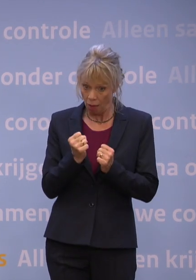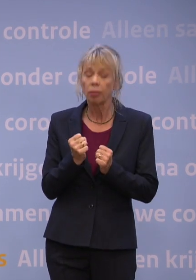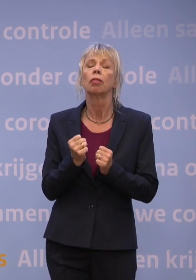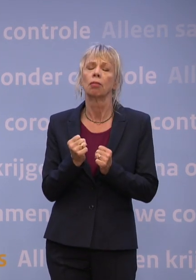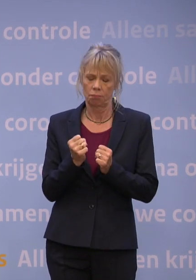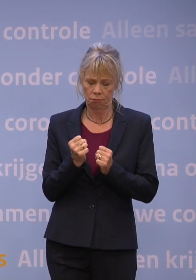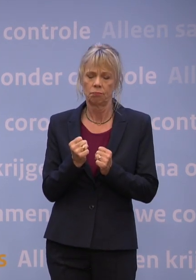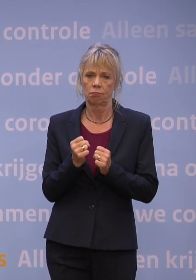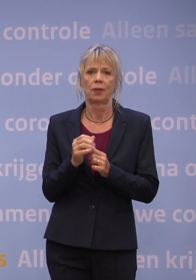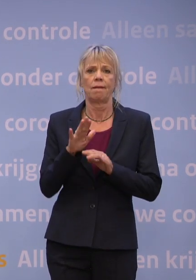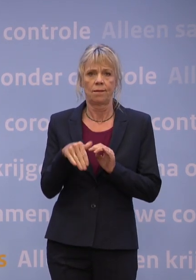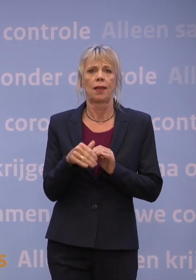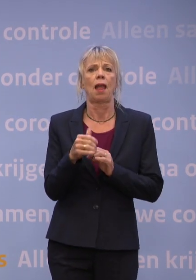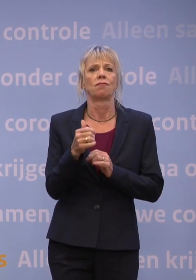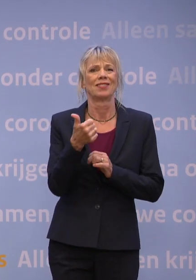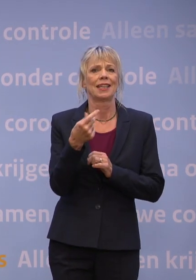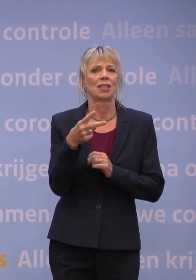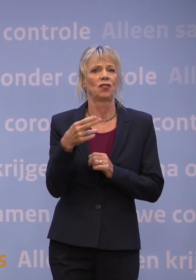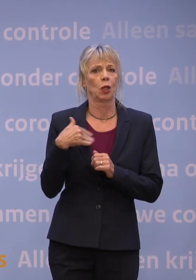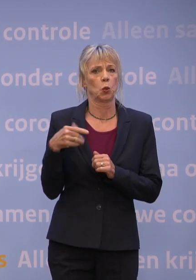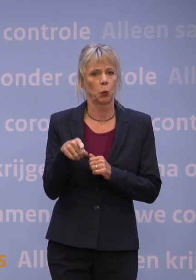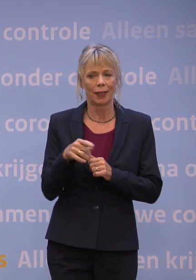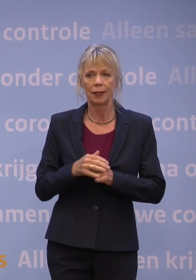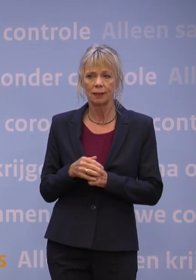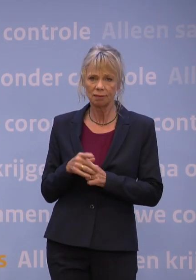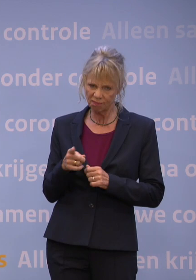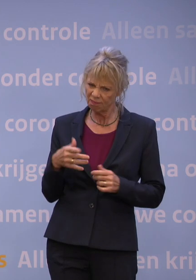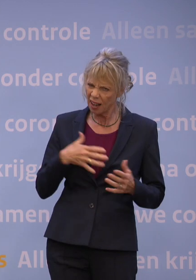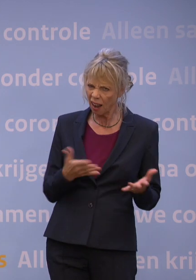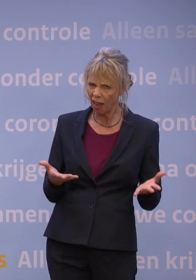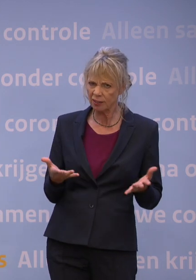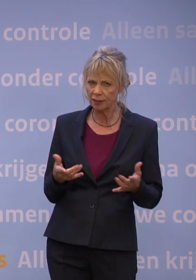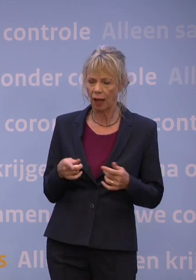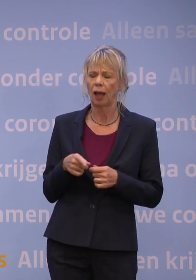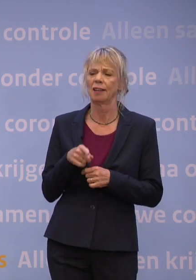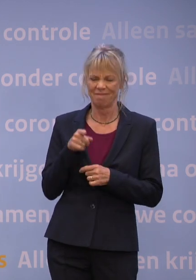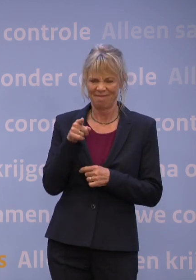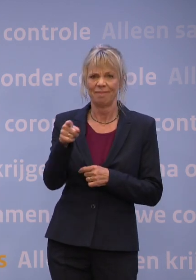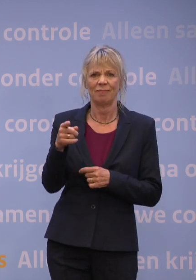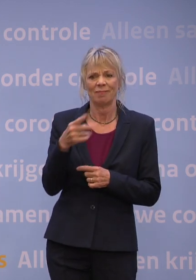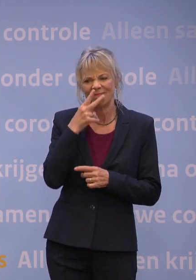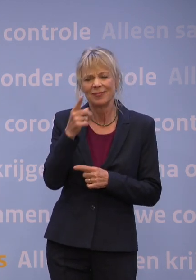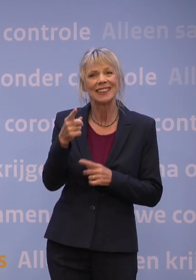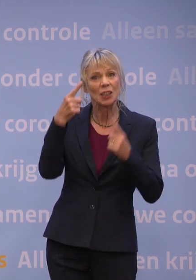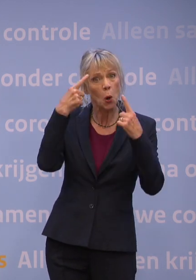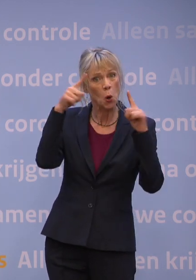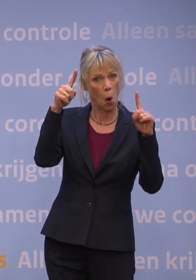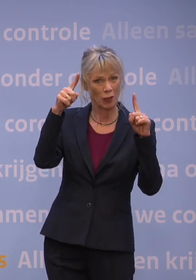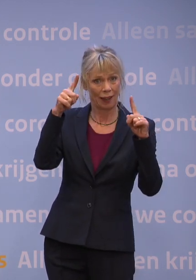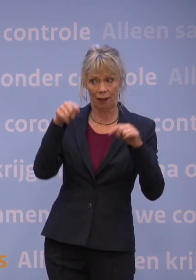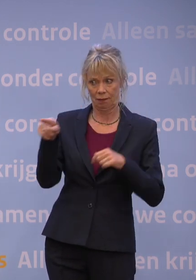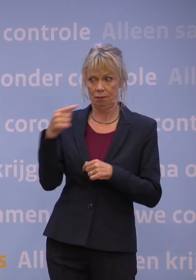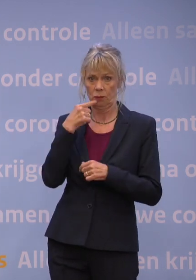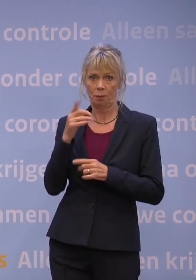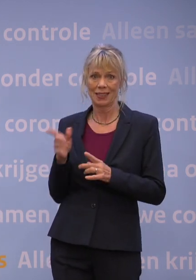Maar het is heel lastig om je eraan te houden. Dat zag je ook aan de koning. U zei net over hem, hij deed zijn best, maar het lukte niet. Is het dan niet beter om